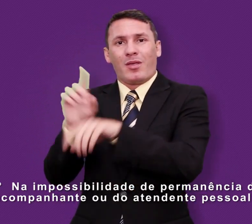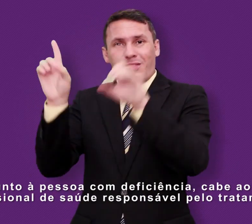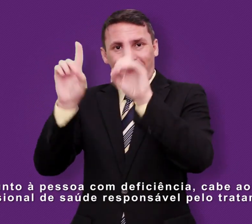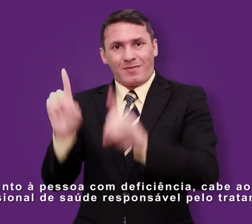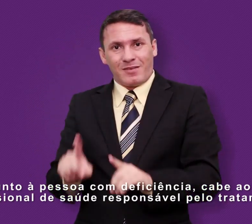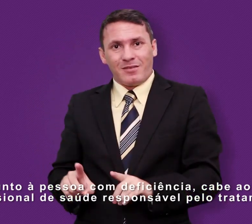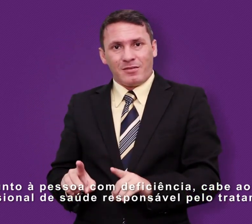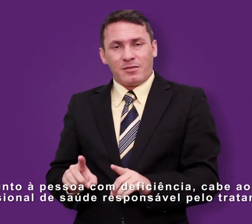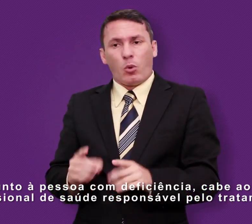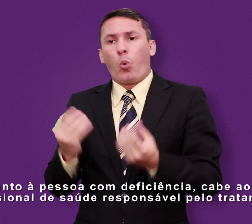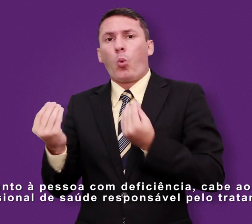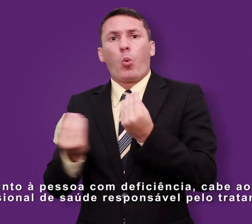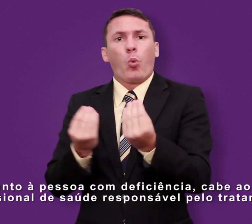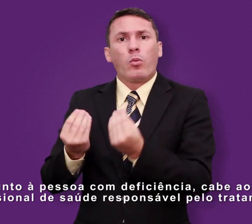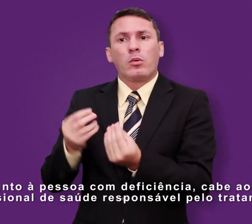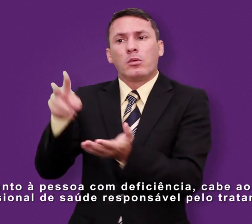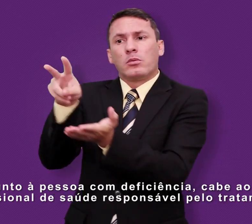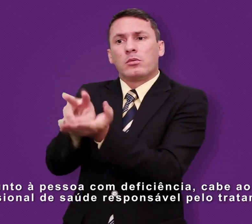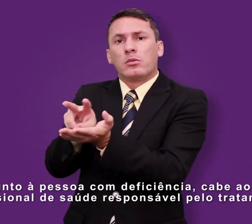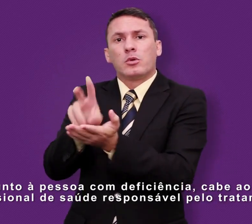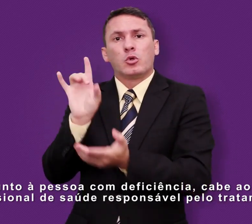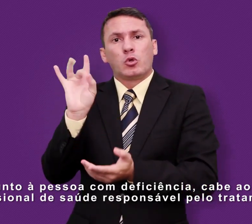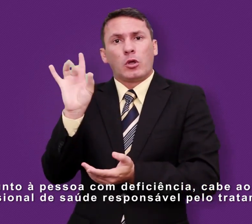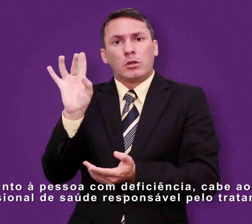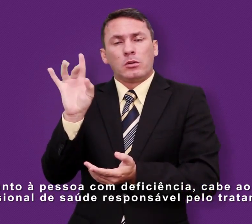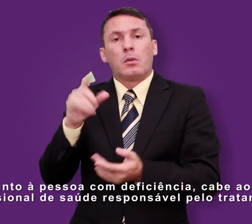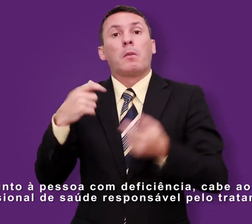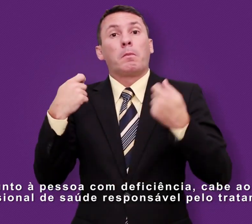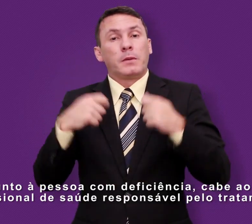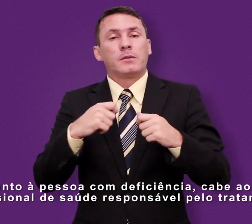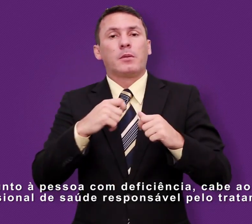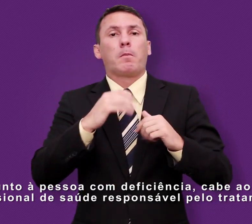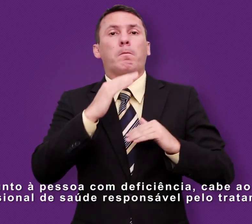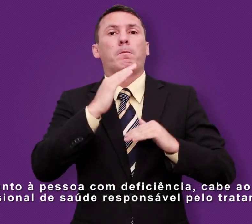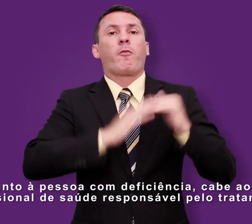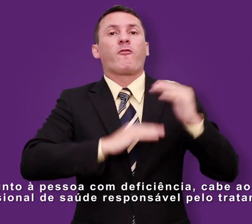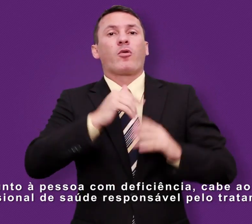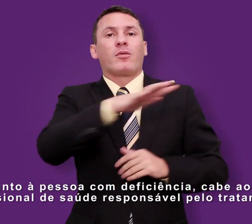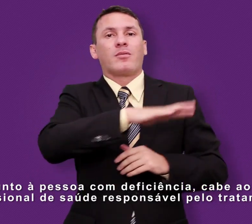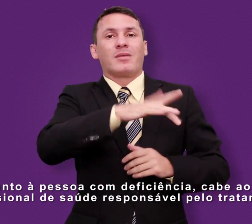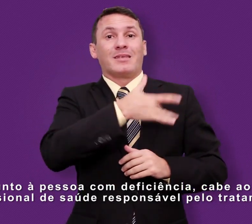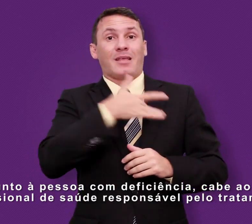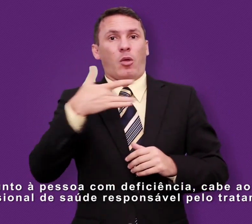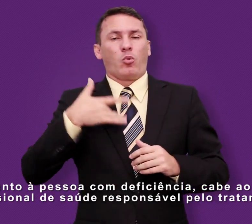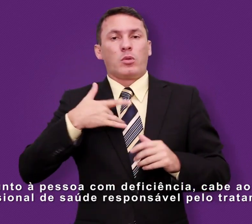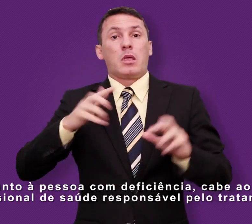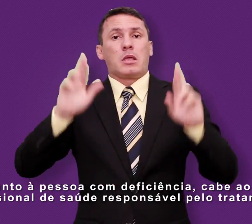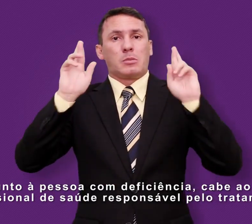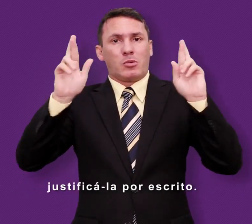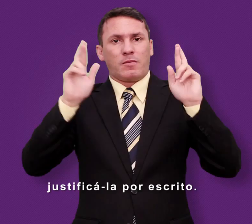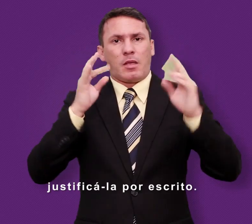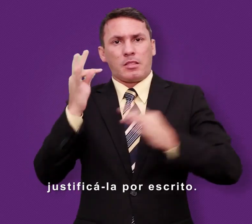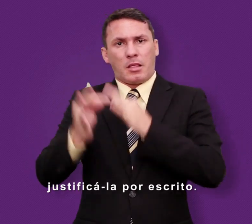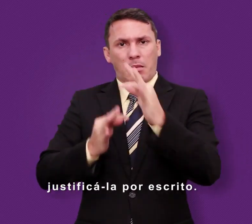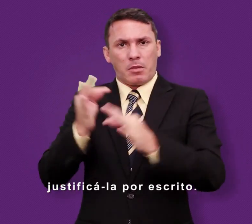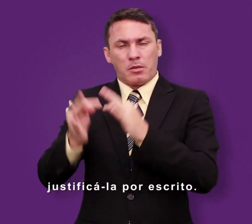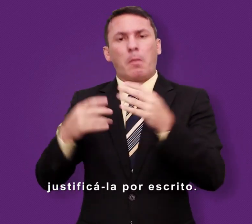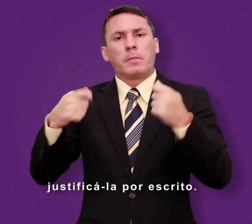junto à pessoa com deficiência, cabe ao profissional de saúde responsável pelo tratamento justificá-la por